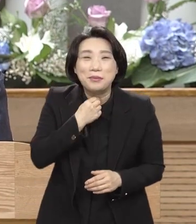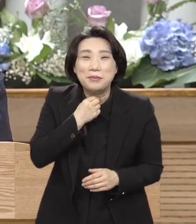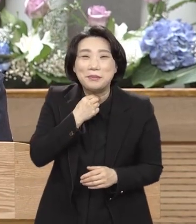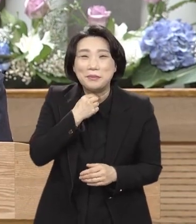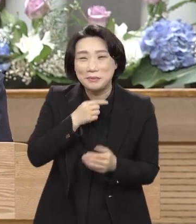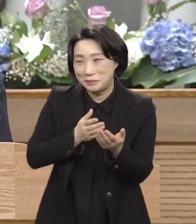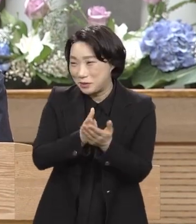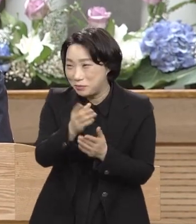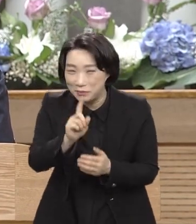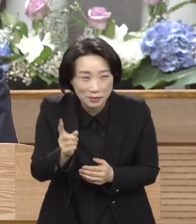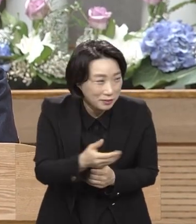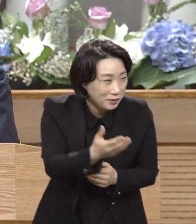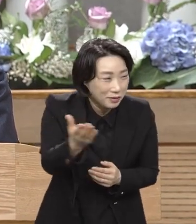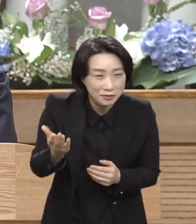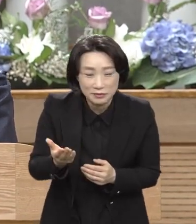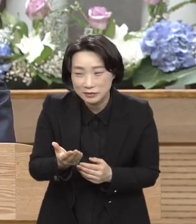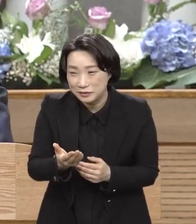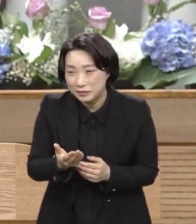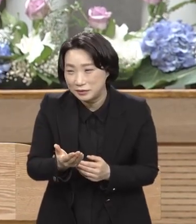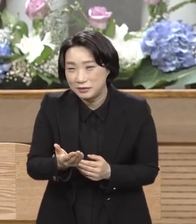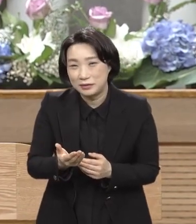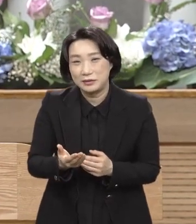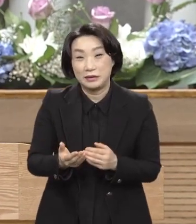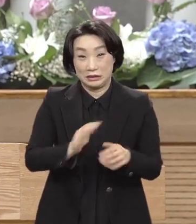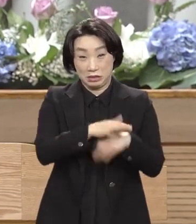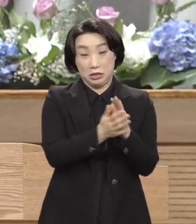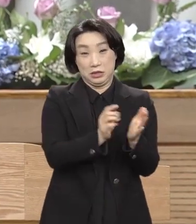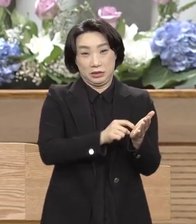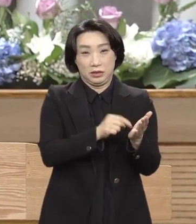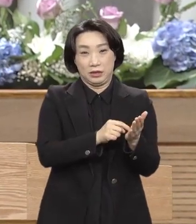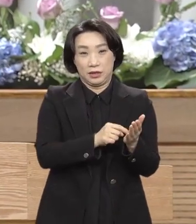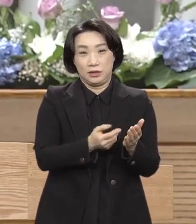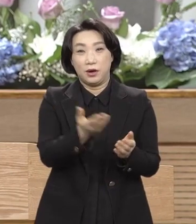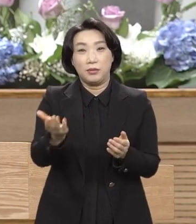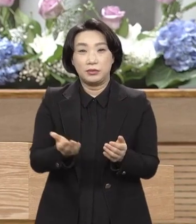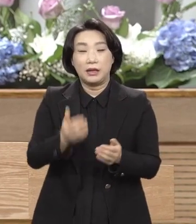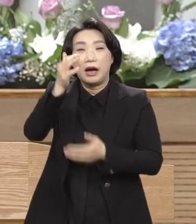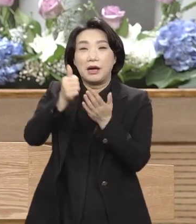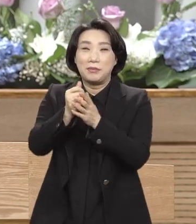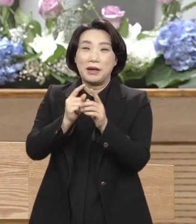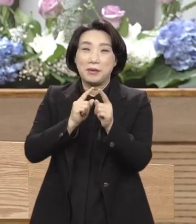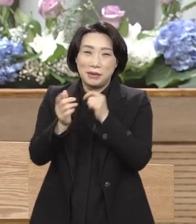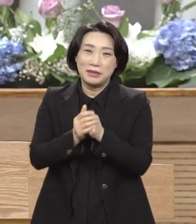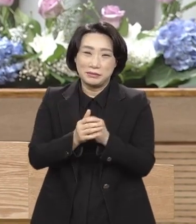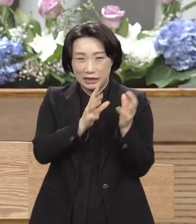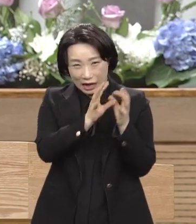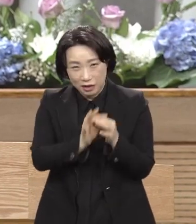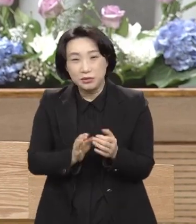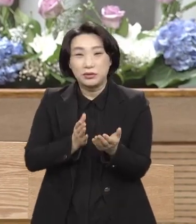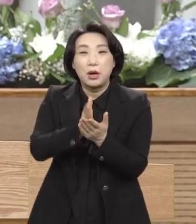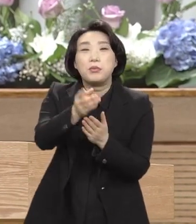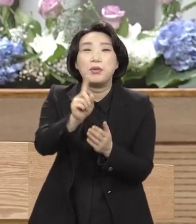얘기가 뭐냐 그 말이에요 성경은 하고 싶은 하나님의 화제의 얘기가 예수였다 이 말이에요